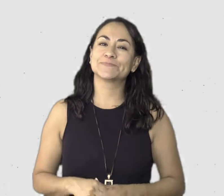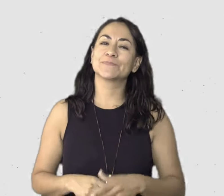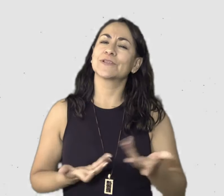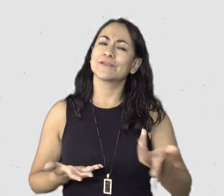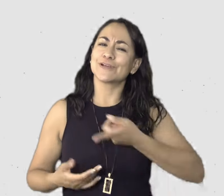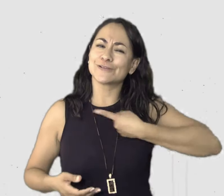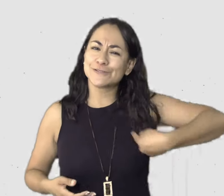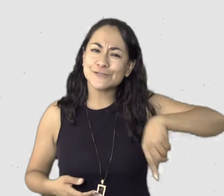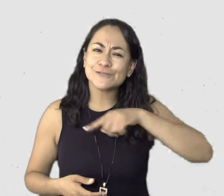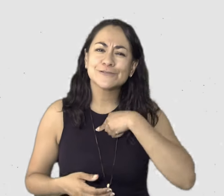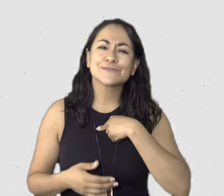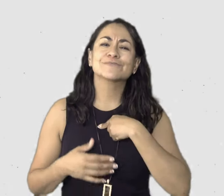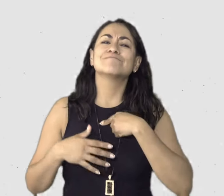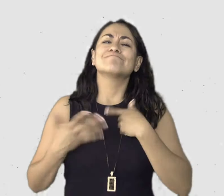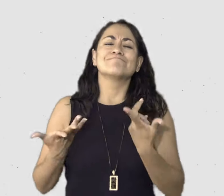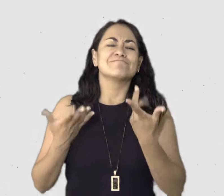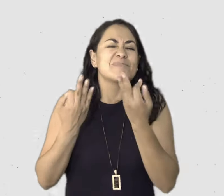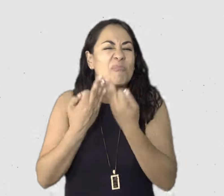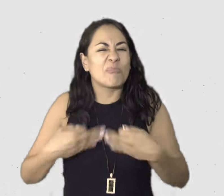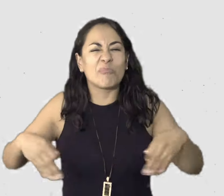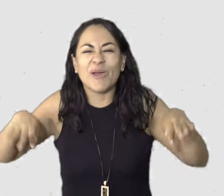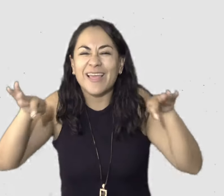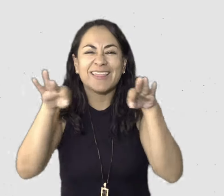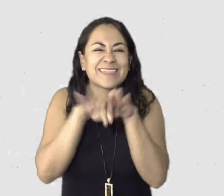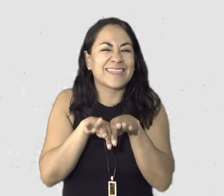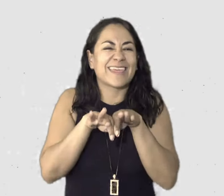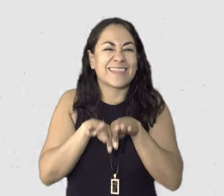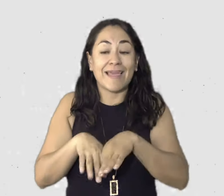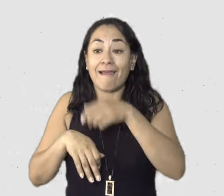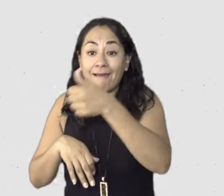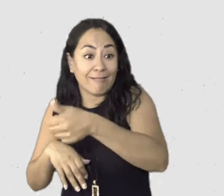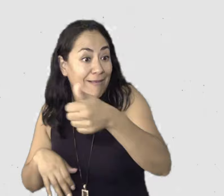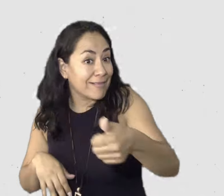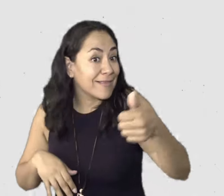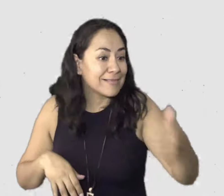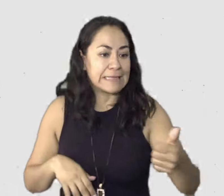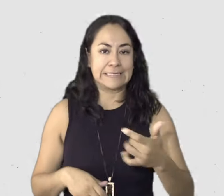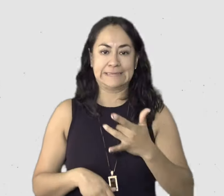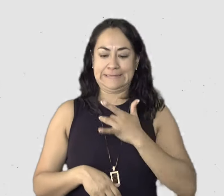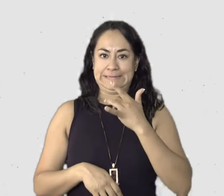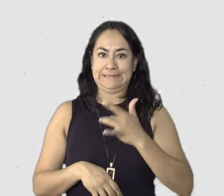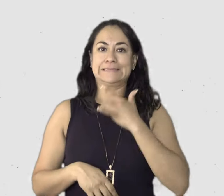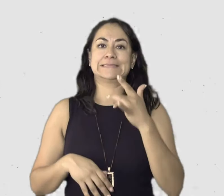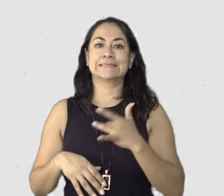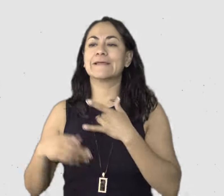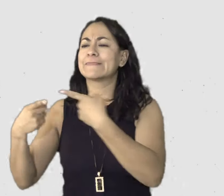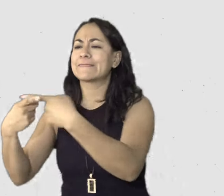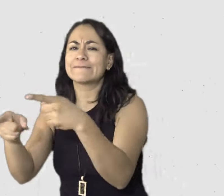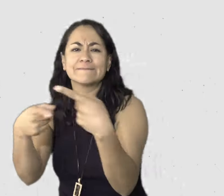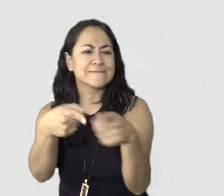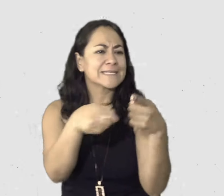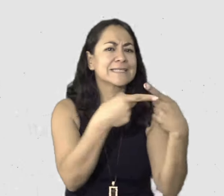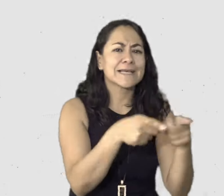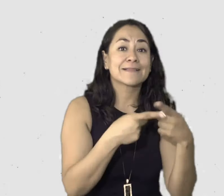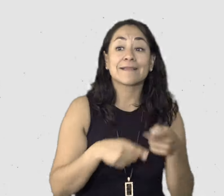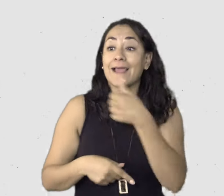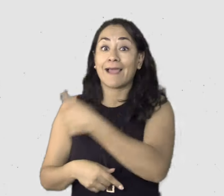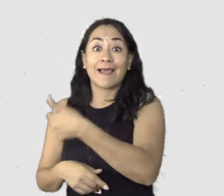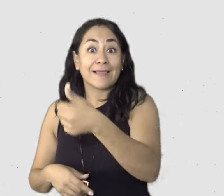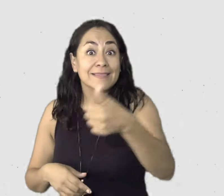conectadas con lo que sentimos, con lo que necesitamos. Creo que como mamá es un regalo muy grande que he tenido a